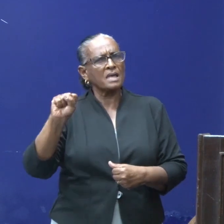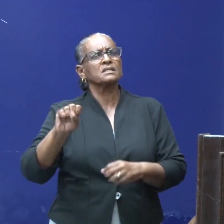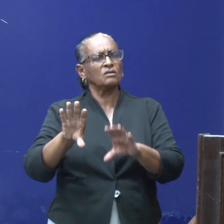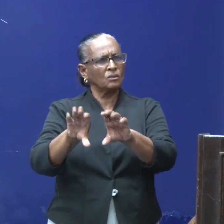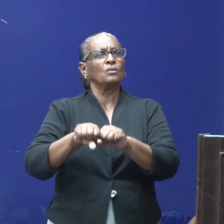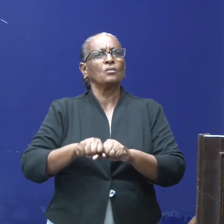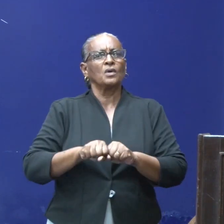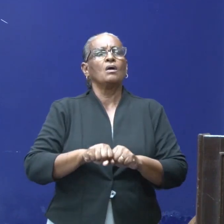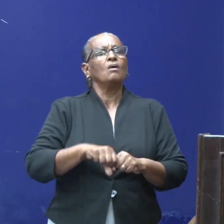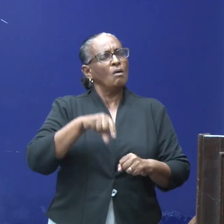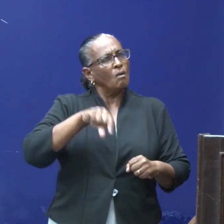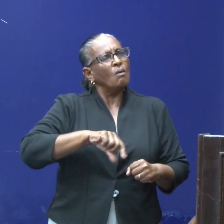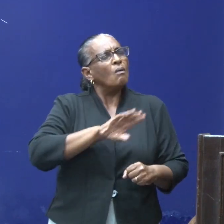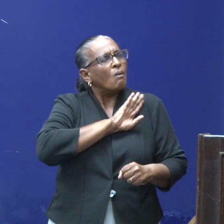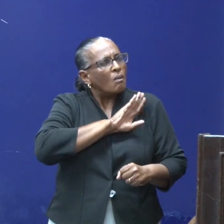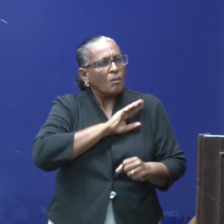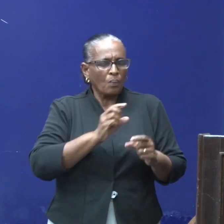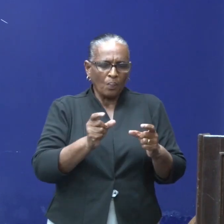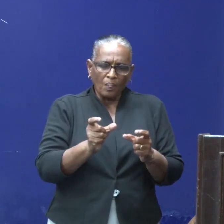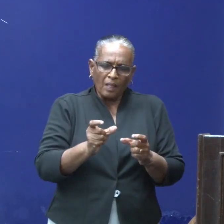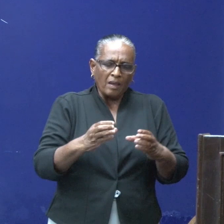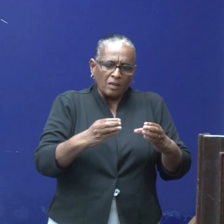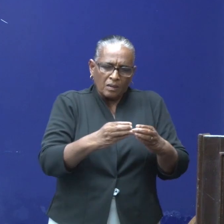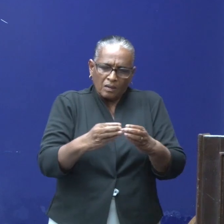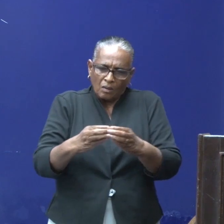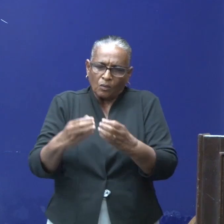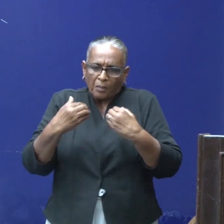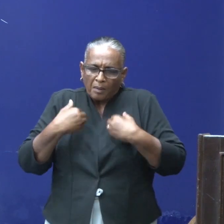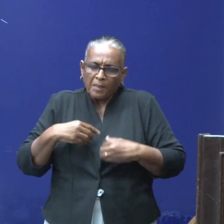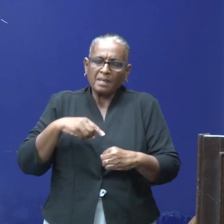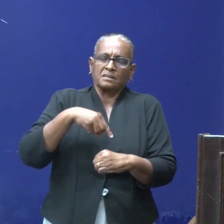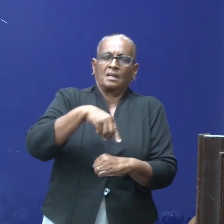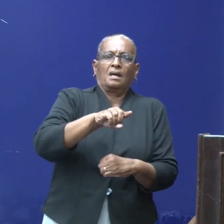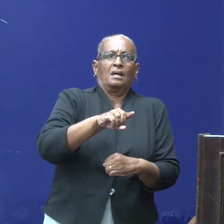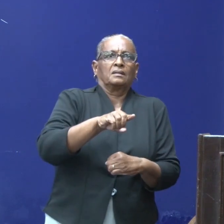ook hier kleine groepen mensen worden toegelaten.